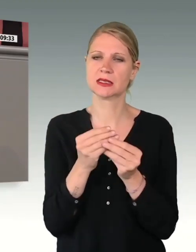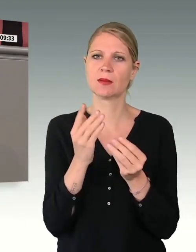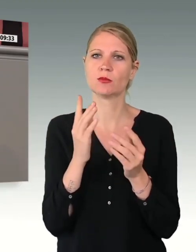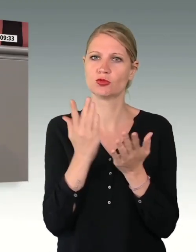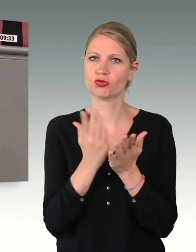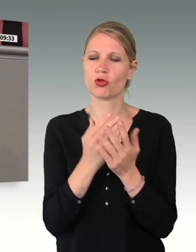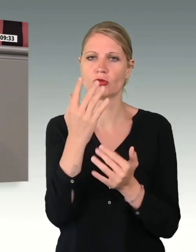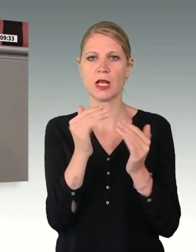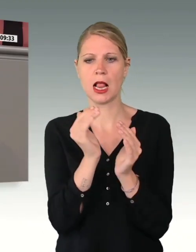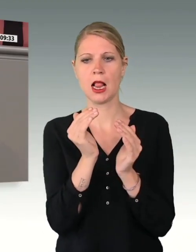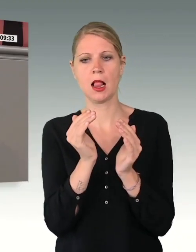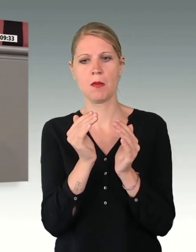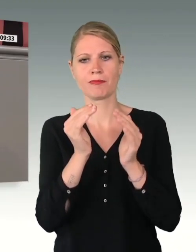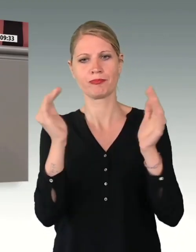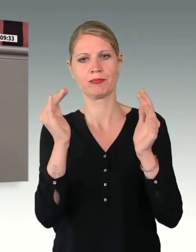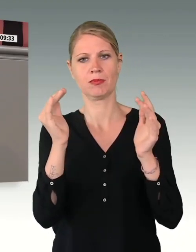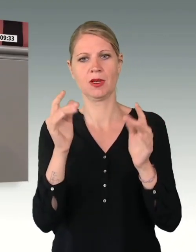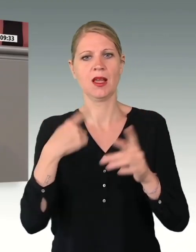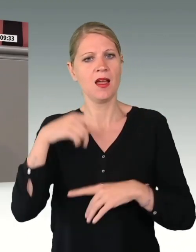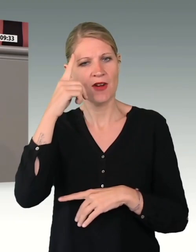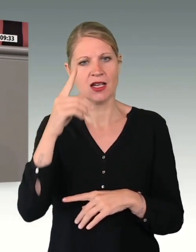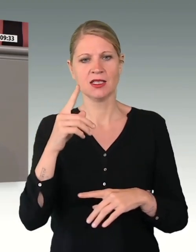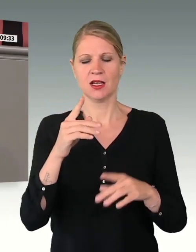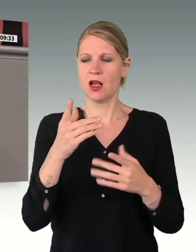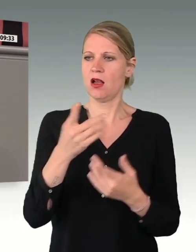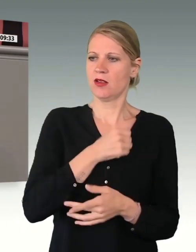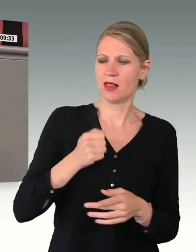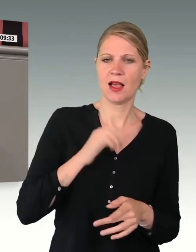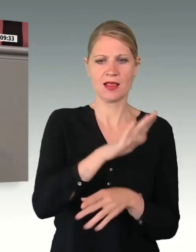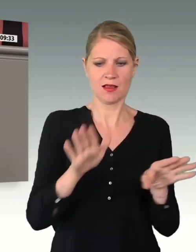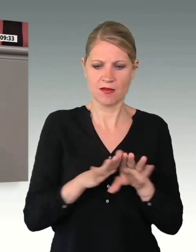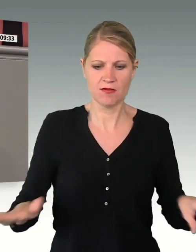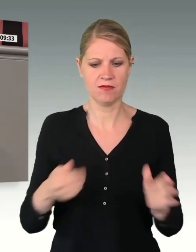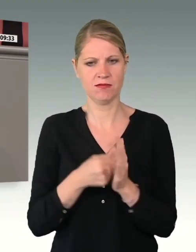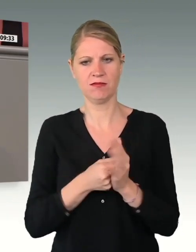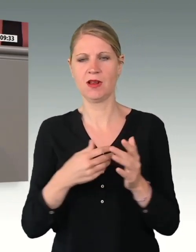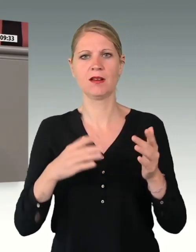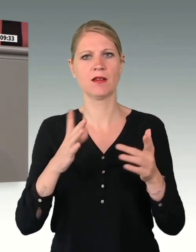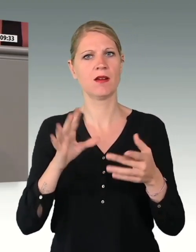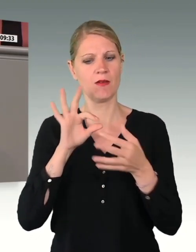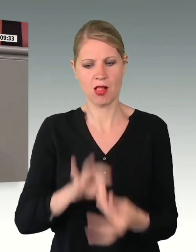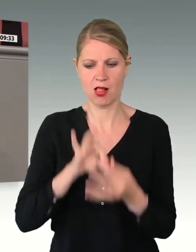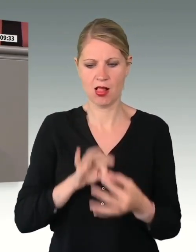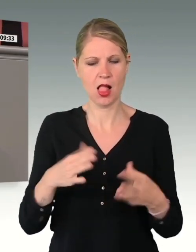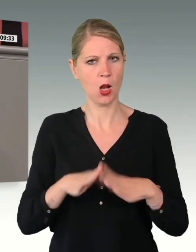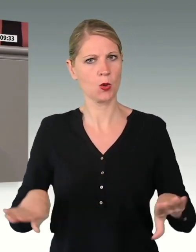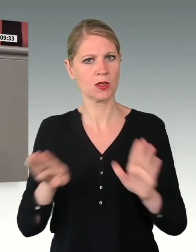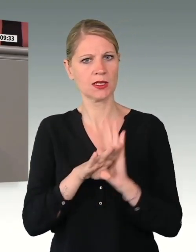steht ganz fest auf dem Boden des Grundgesetzes. Sie verteidigen die Werte der Verfassung und schützen unsere Freiheit.